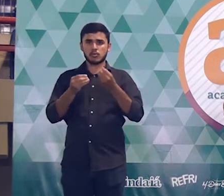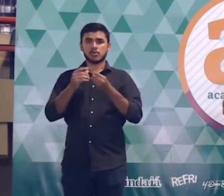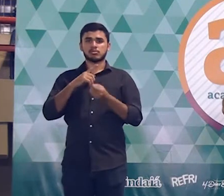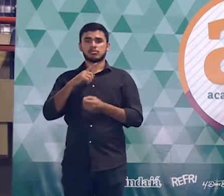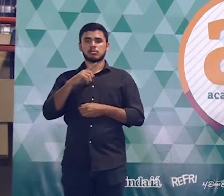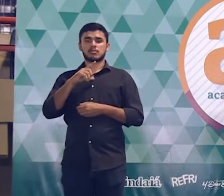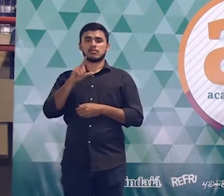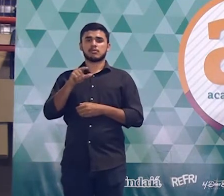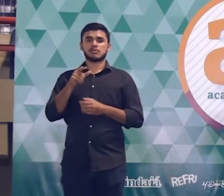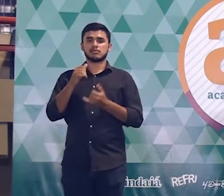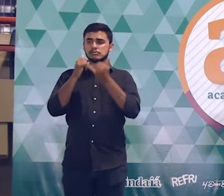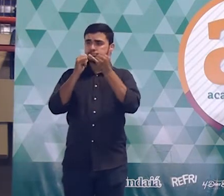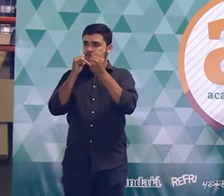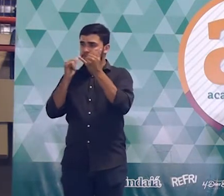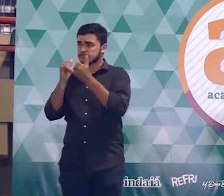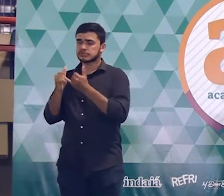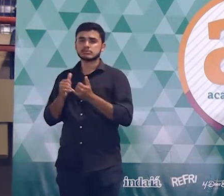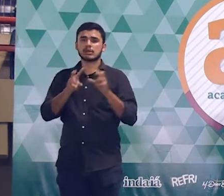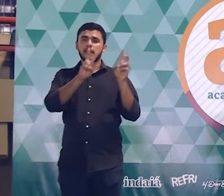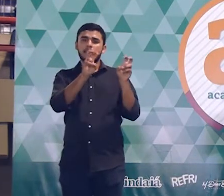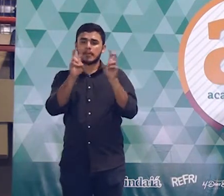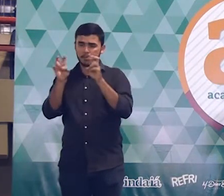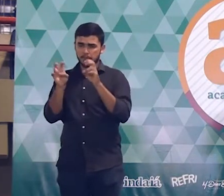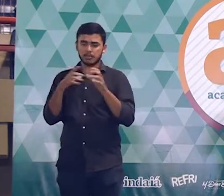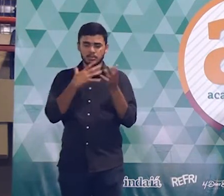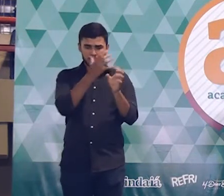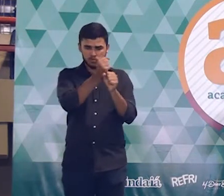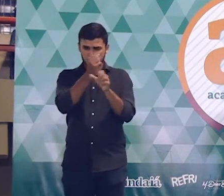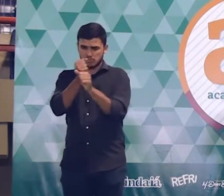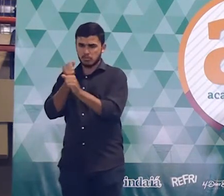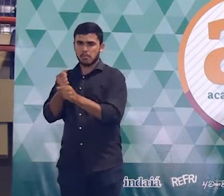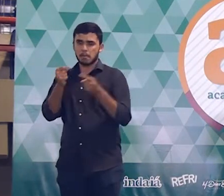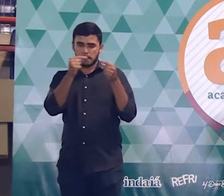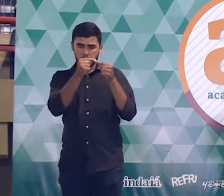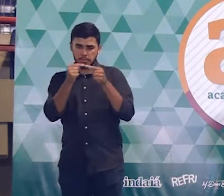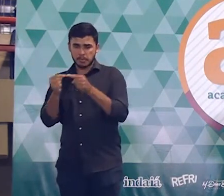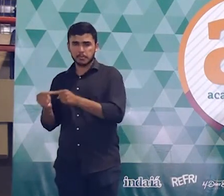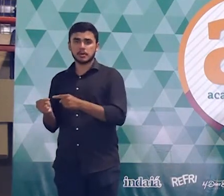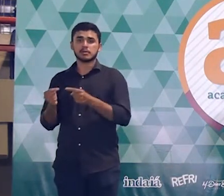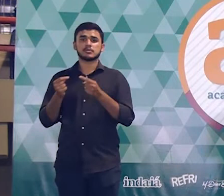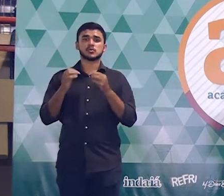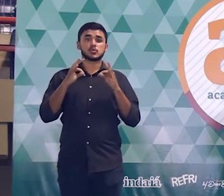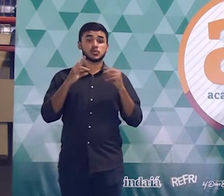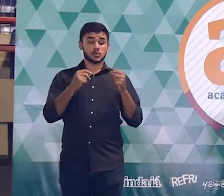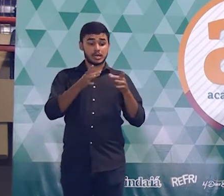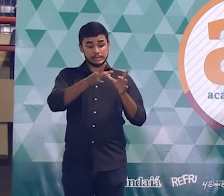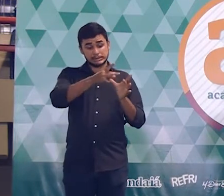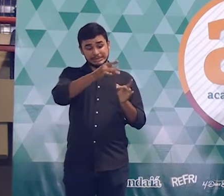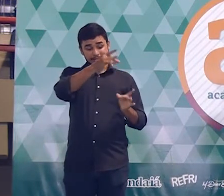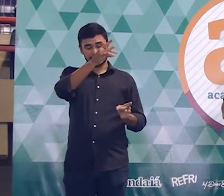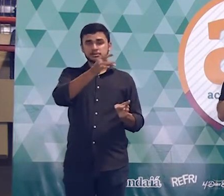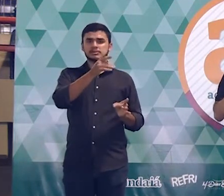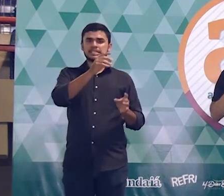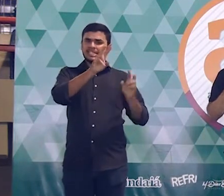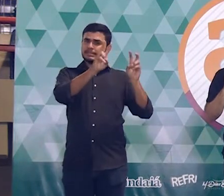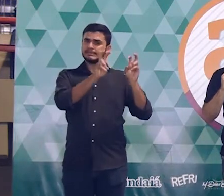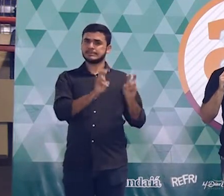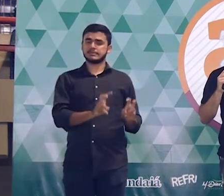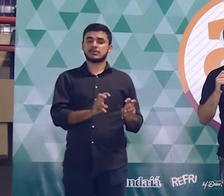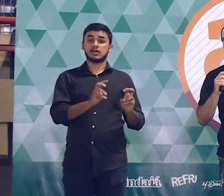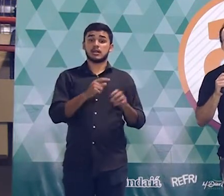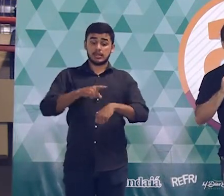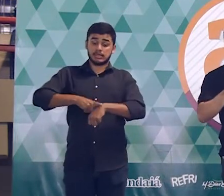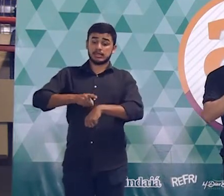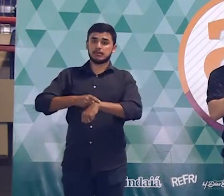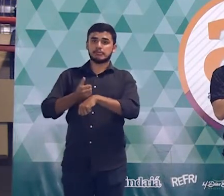Semelhança de triângulo, segmentos proporcionais, tem um monte de coisa que a gente poderia trabalhar dentro da geometria plana. Só que eu escolhi, até pelo